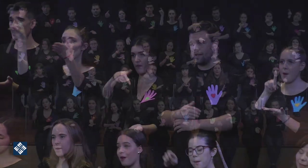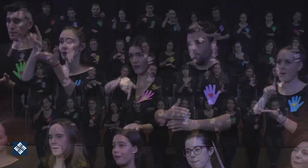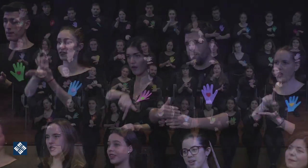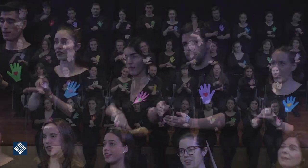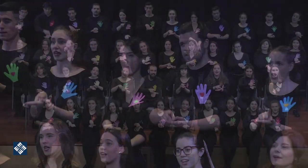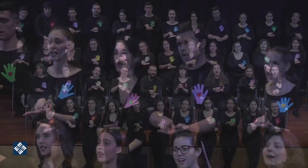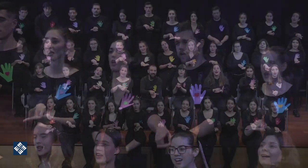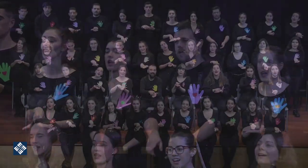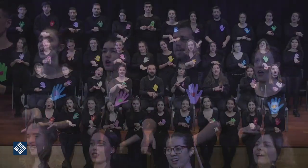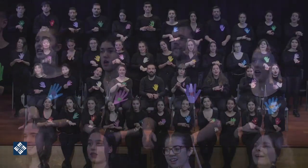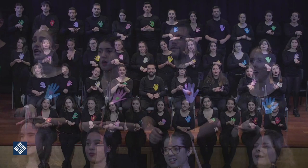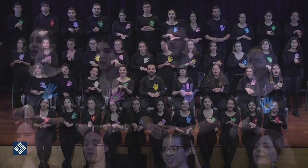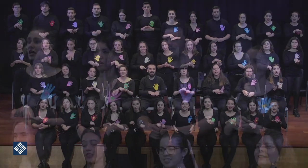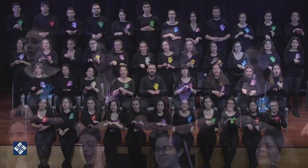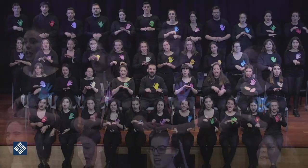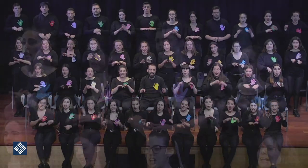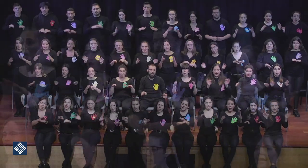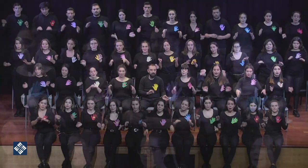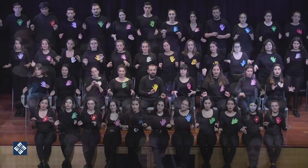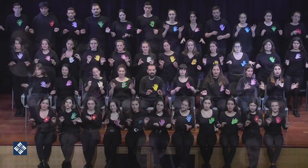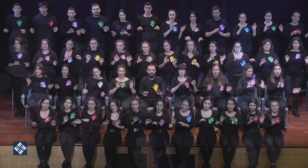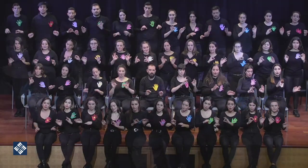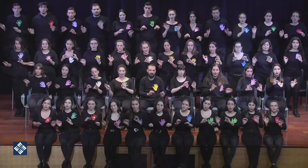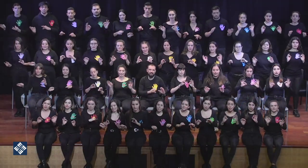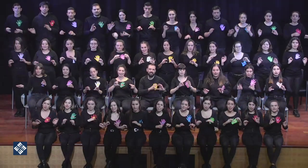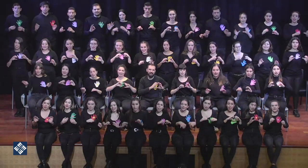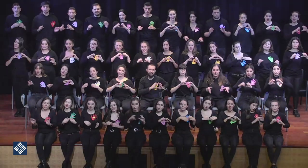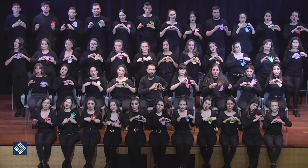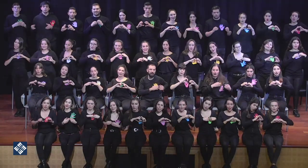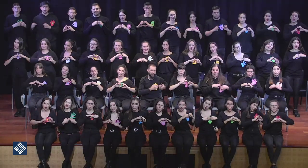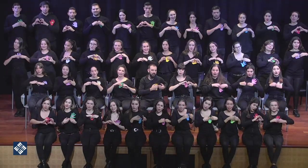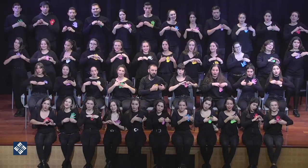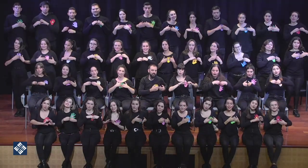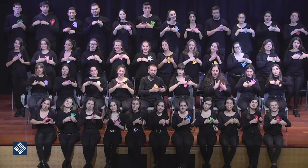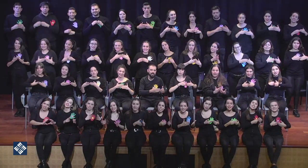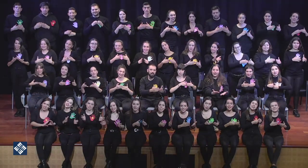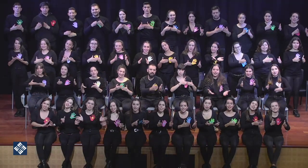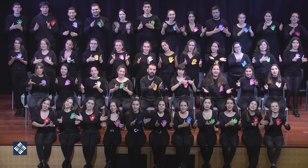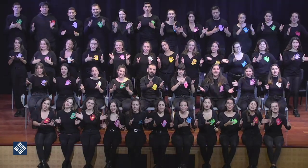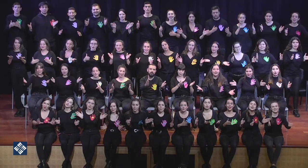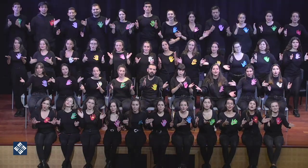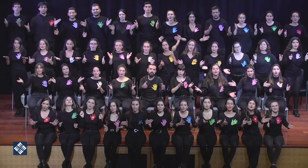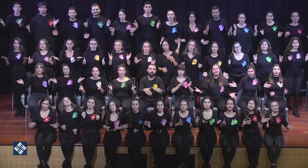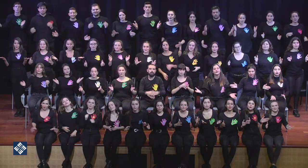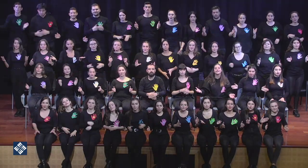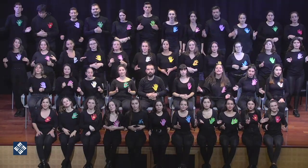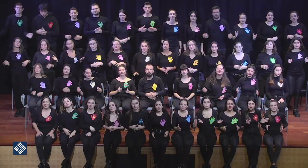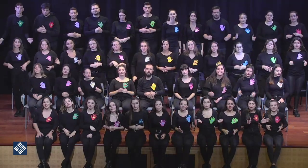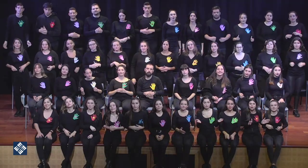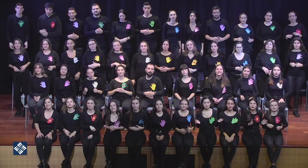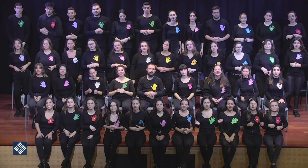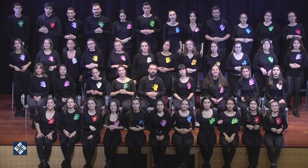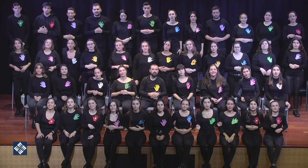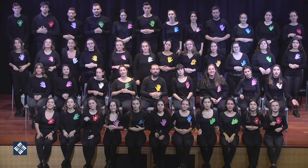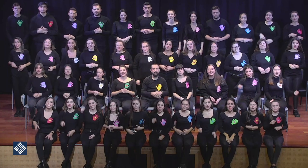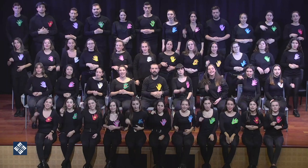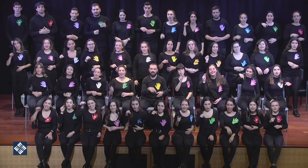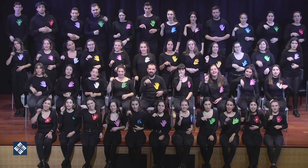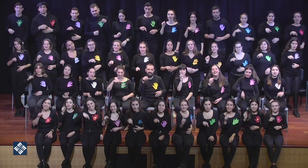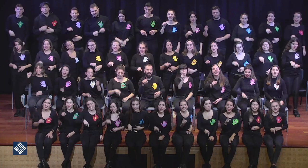empezar La mesa puesta, el corazón sincero Y